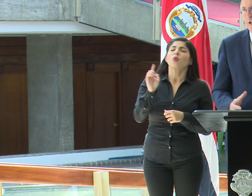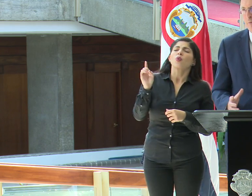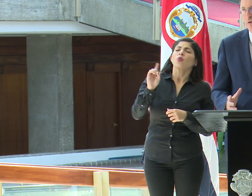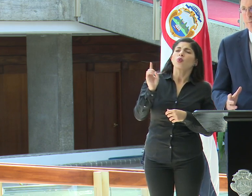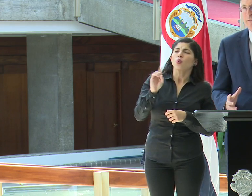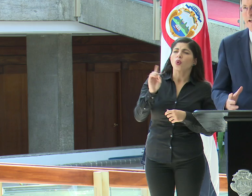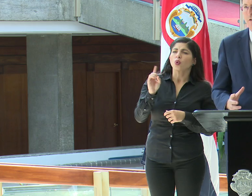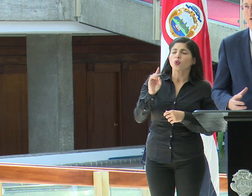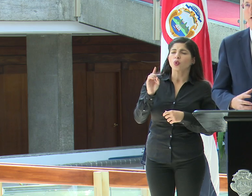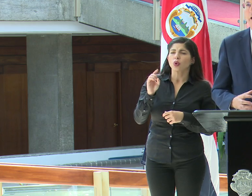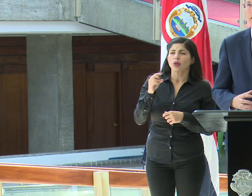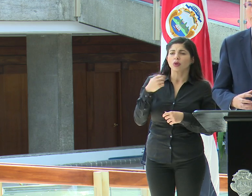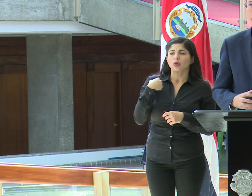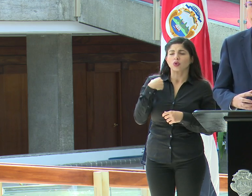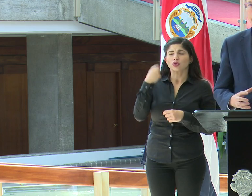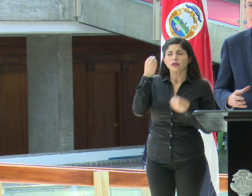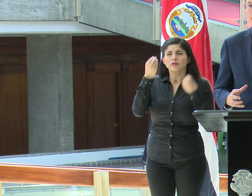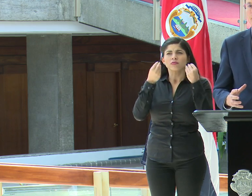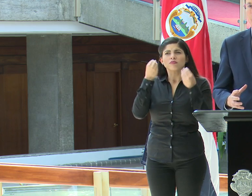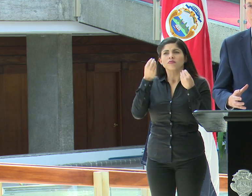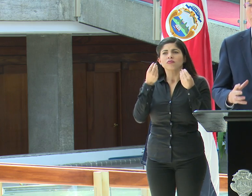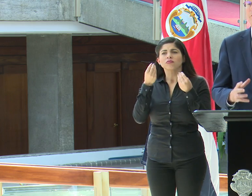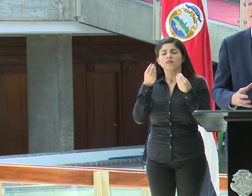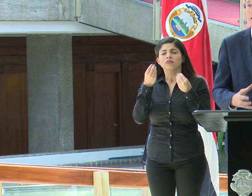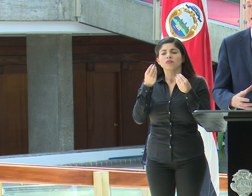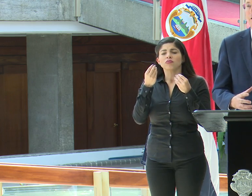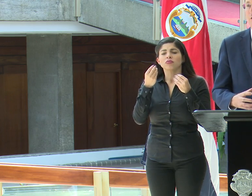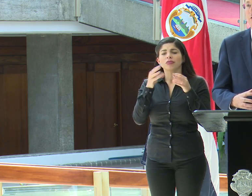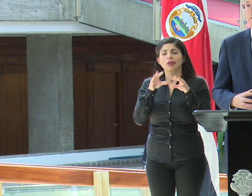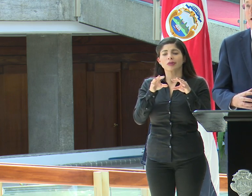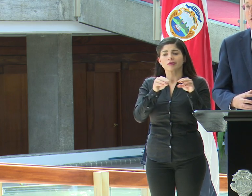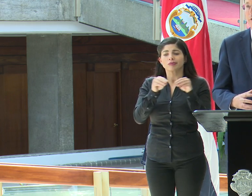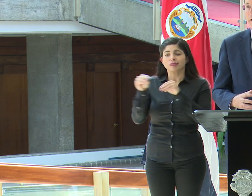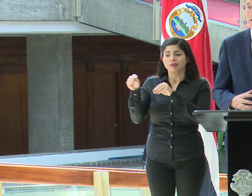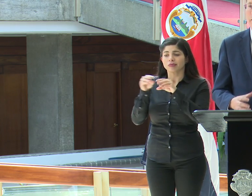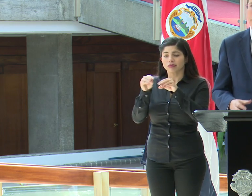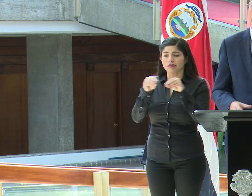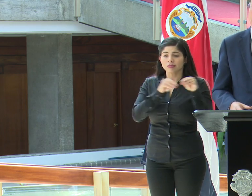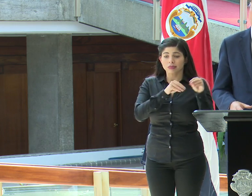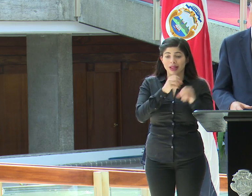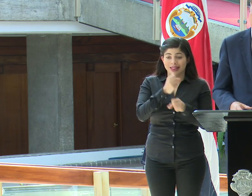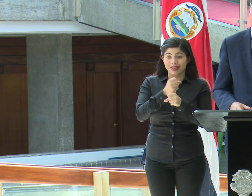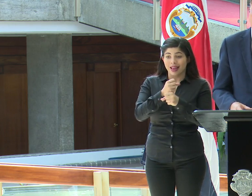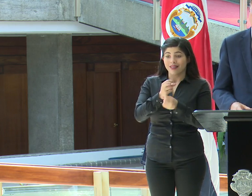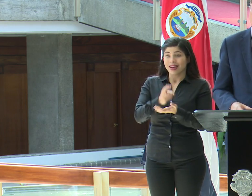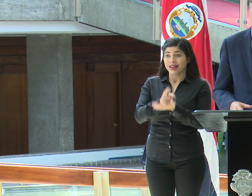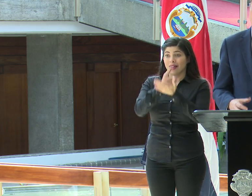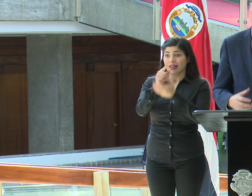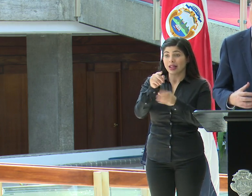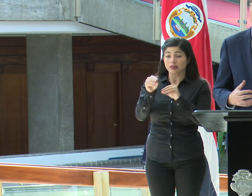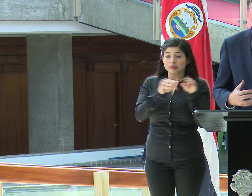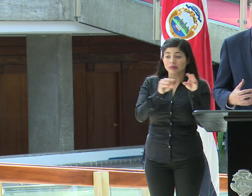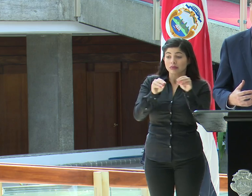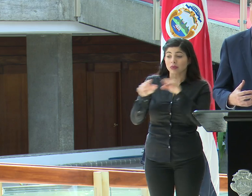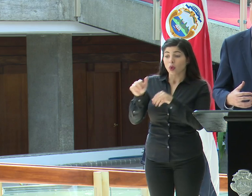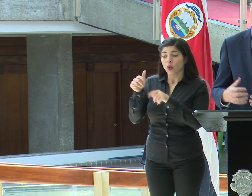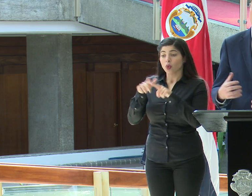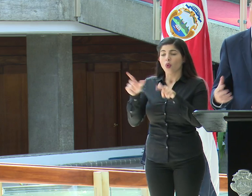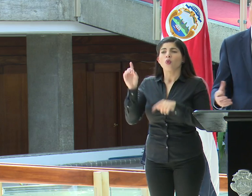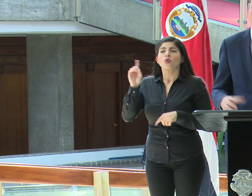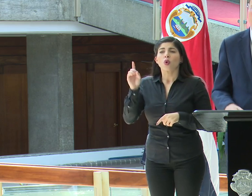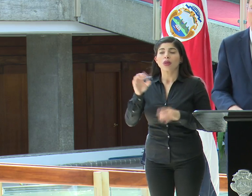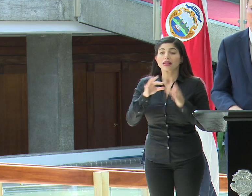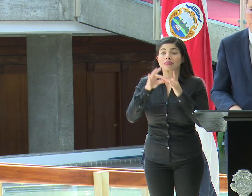estaríamos pensando en reasignar los trabajos de rehabilitación y especialmente